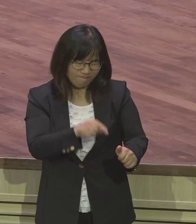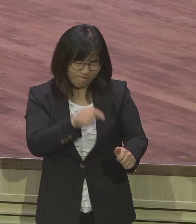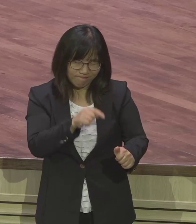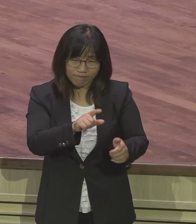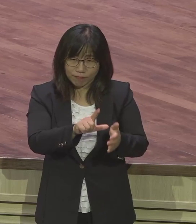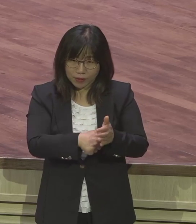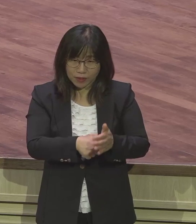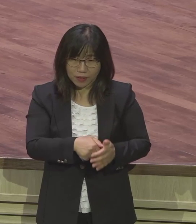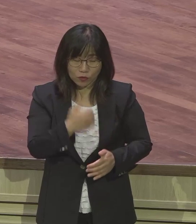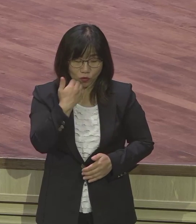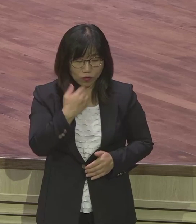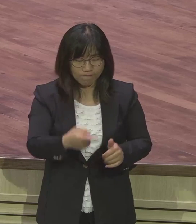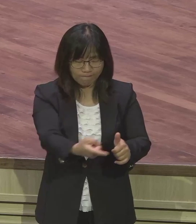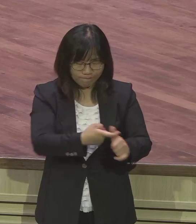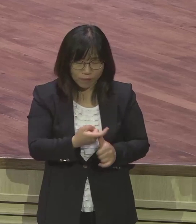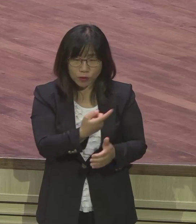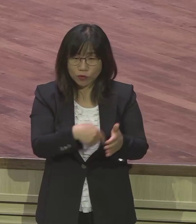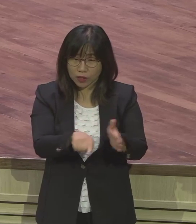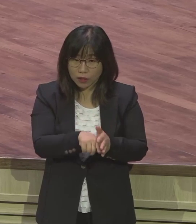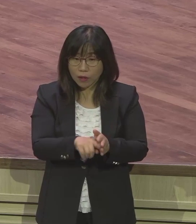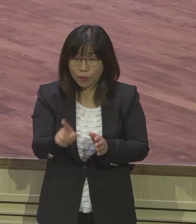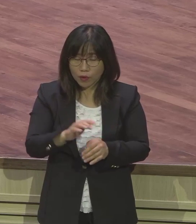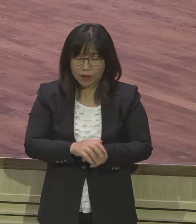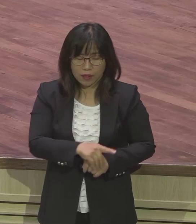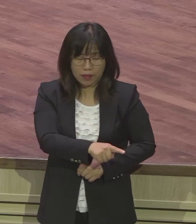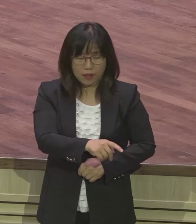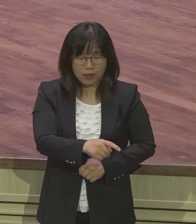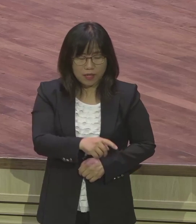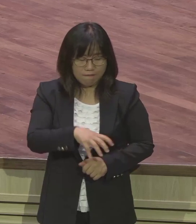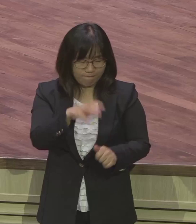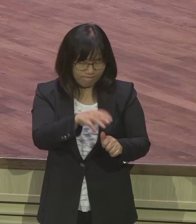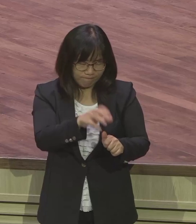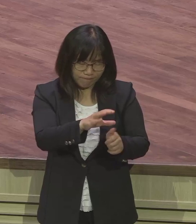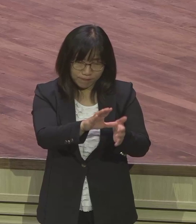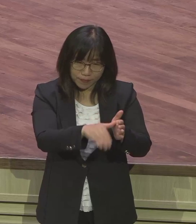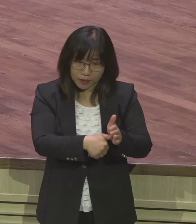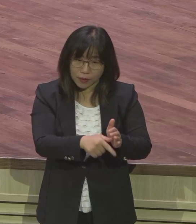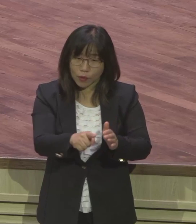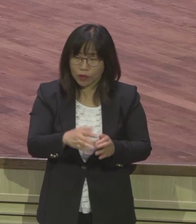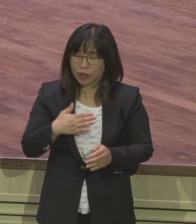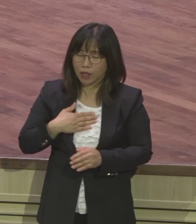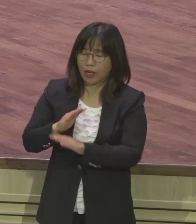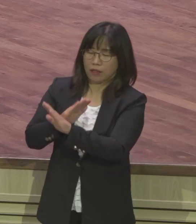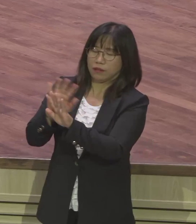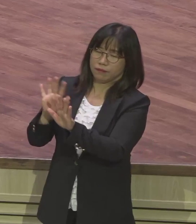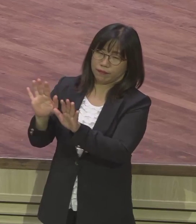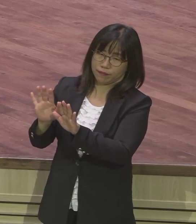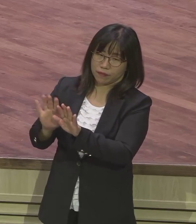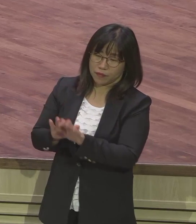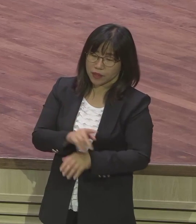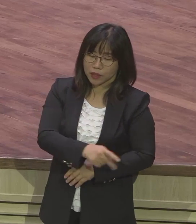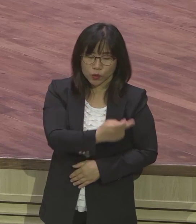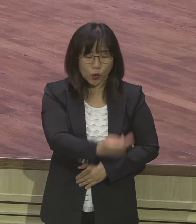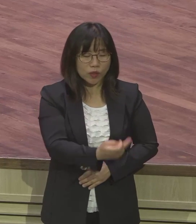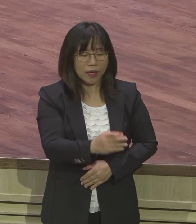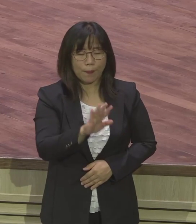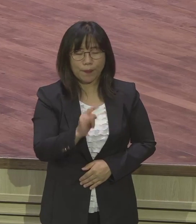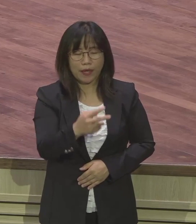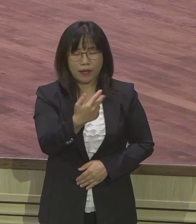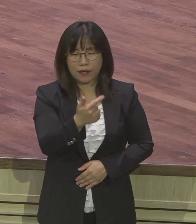잡아놓으려고 그랬잖아요 아니 절대 아니다 하니까 너 동생 베나민 데려와 그러니까